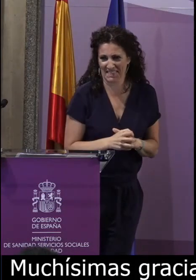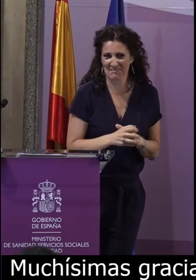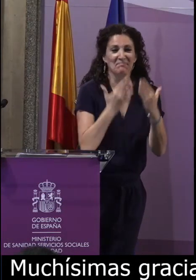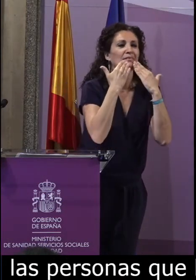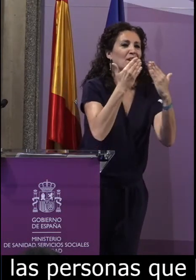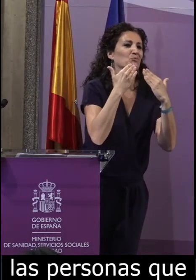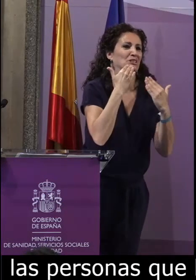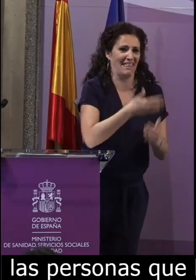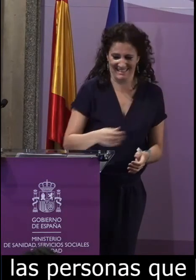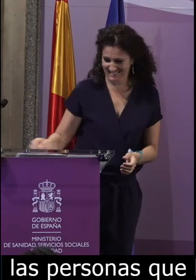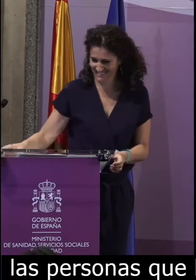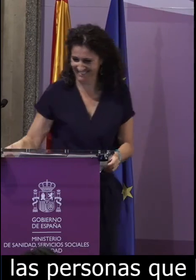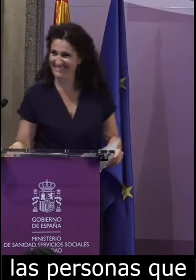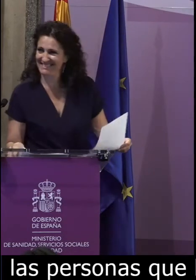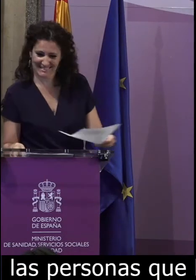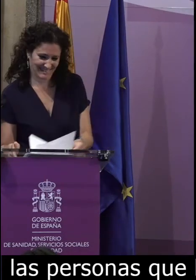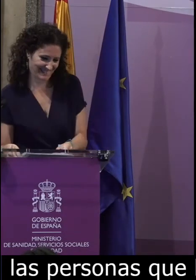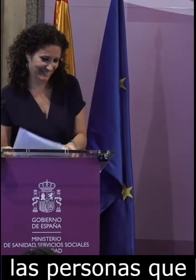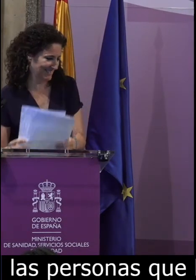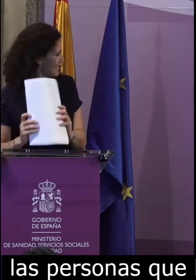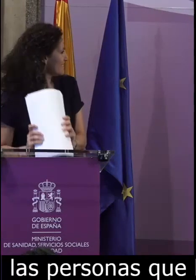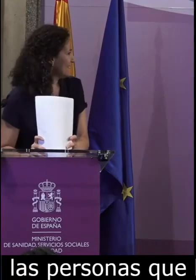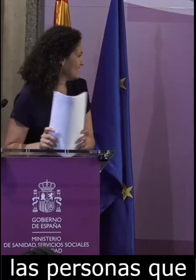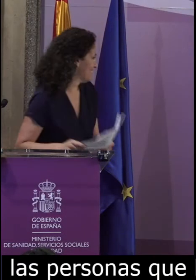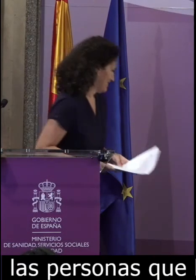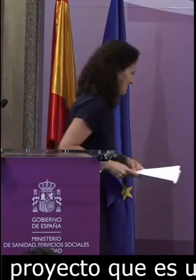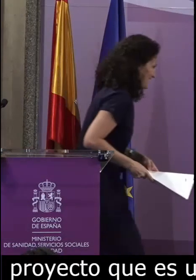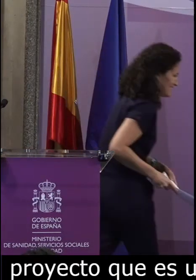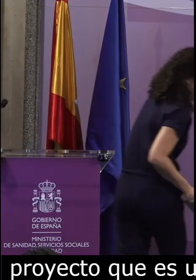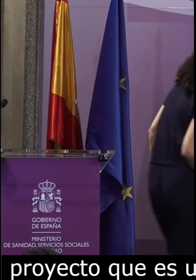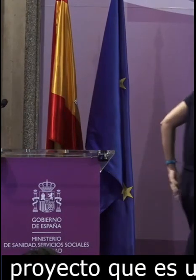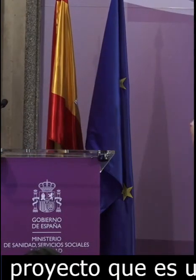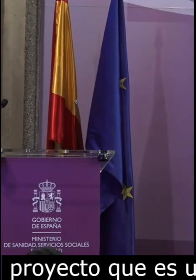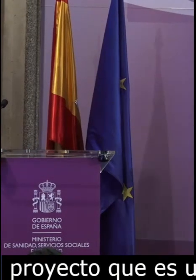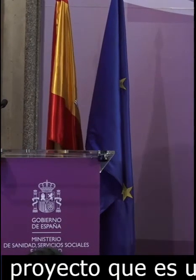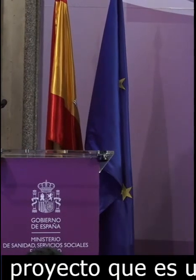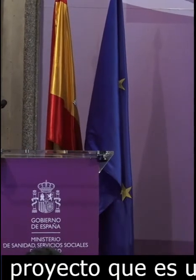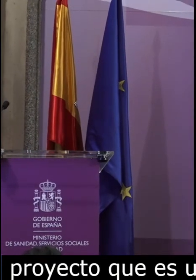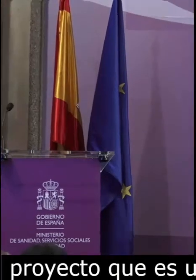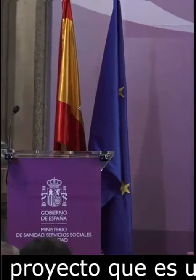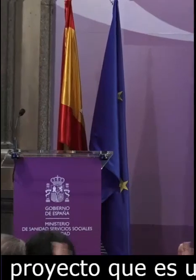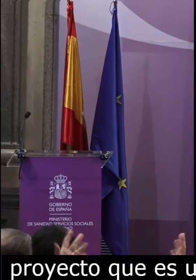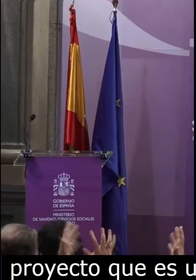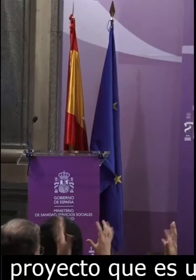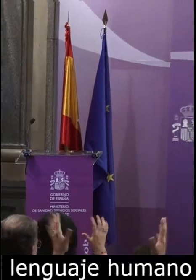una belleza aportación al lenguaje humano y a la sociedad en su conjunto. Muchísimas gracias a todos.